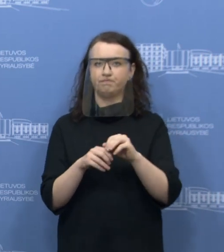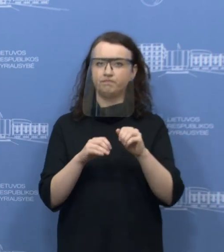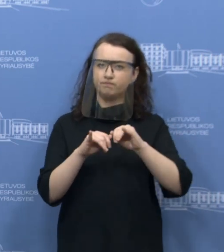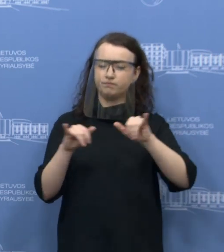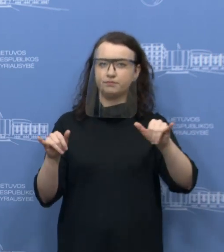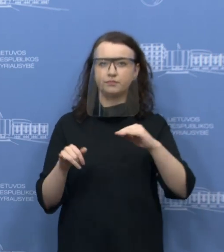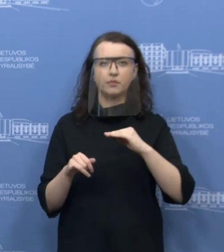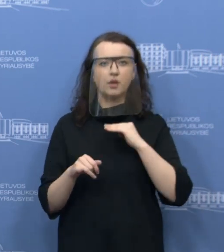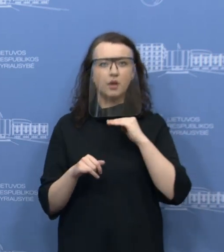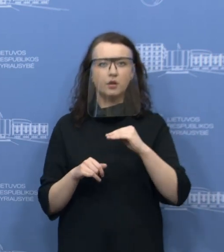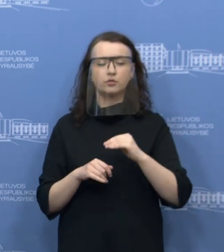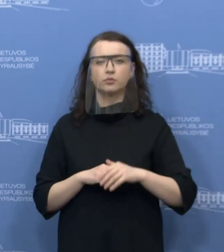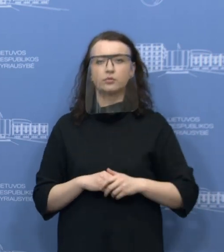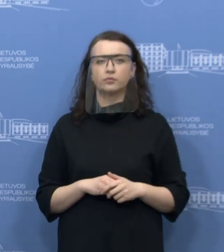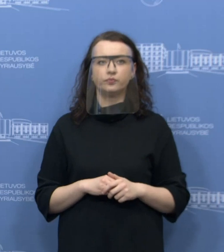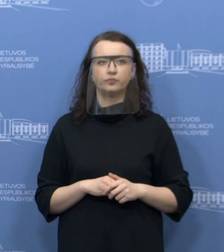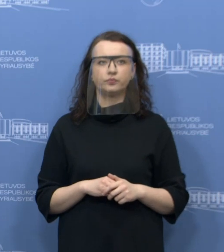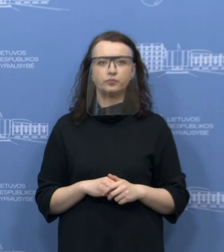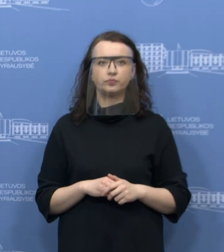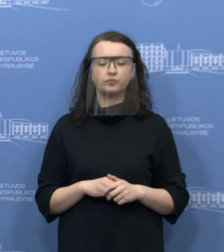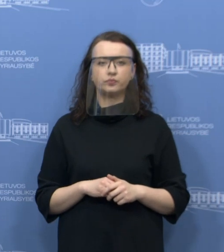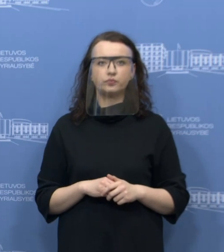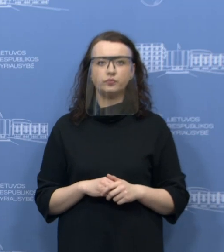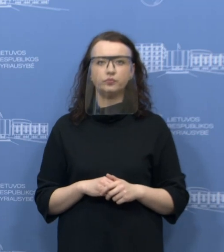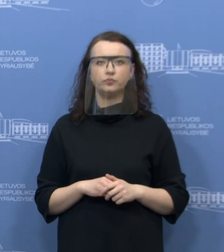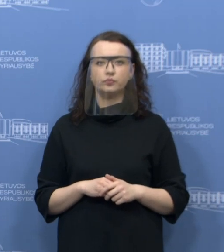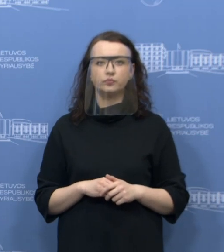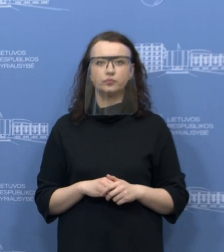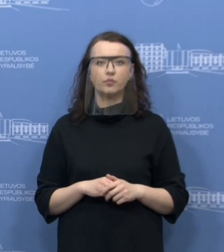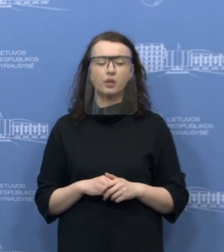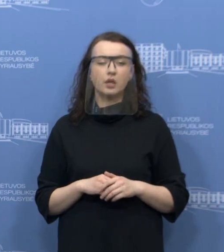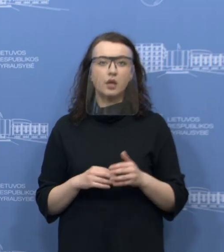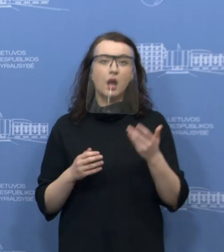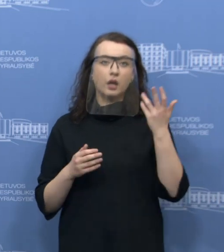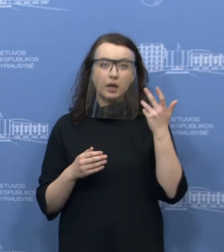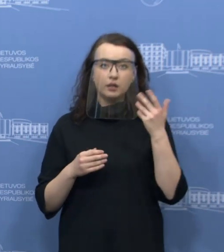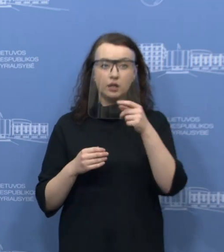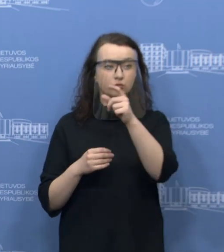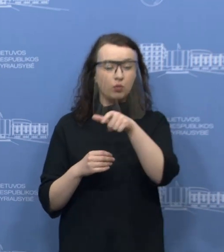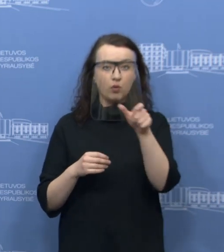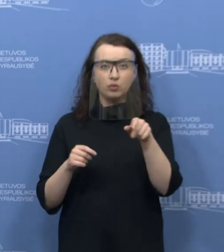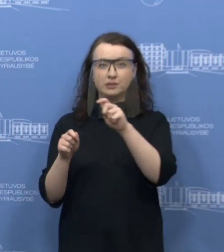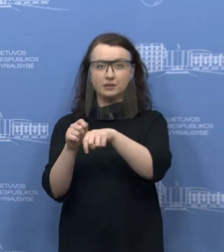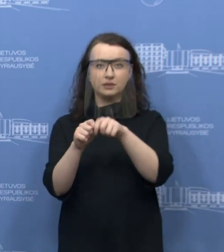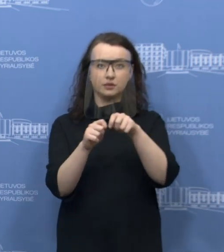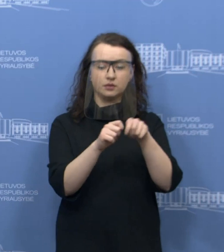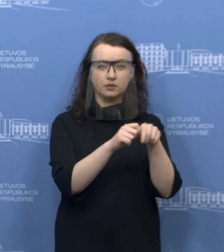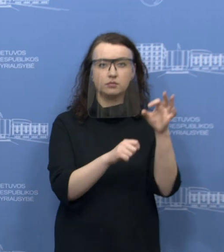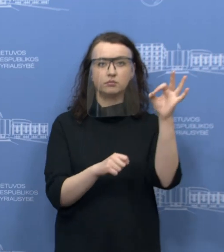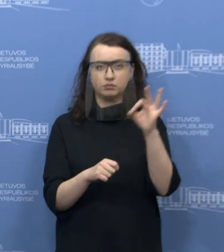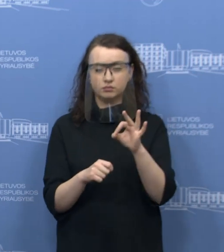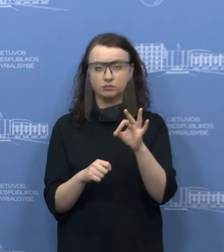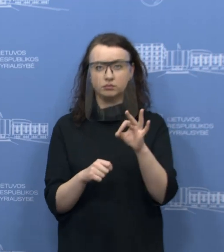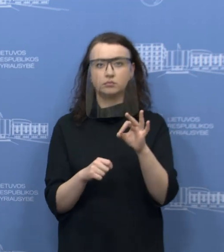dalį mūsų populacijos. Tai turbūt didesnį vaizdą, geresnį vaizdą mes matysime, kaip pilnai pradės veikti